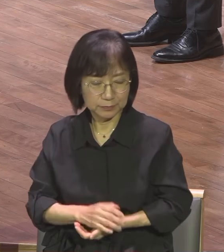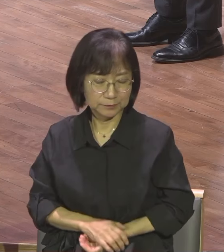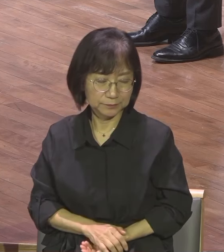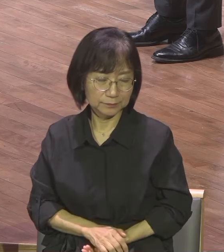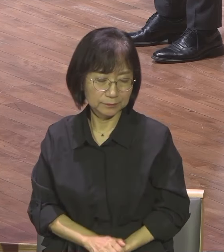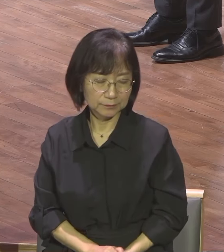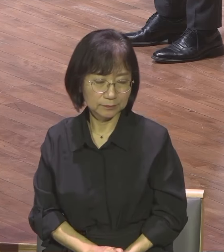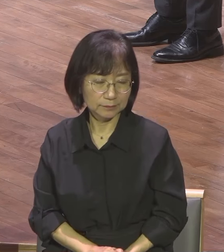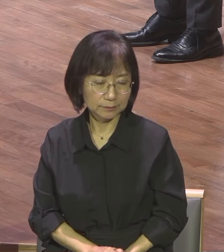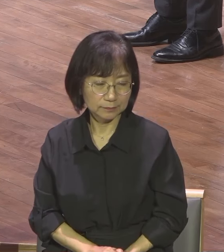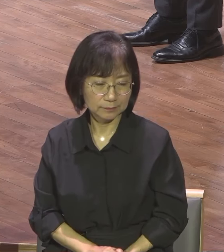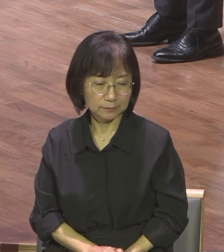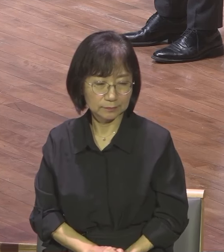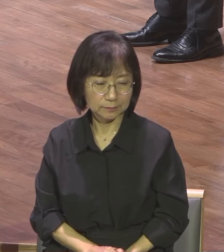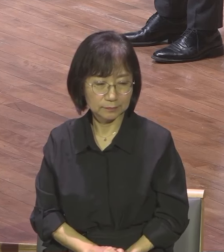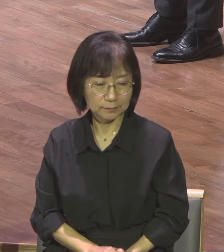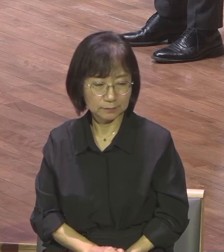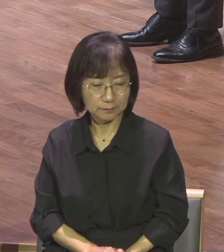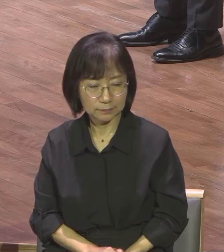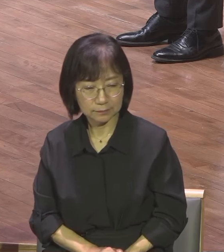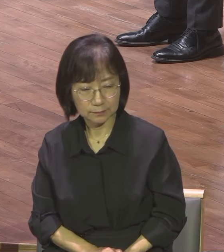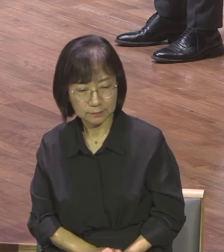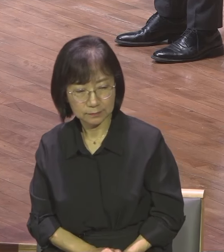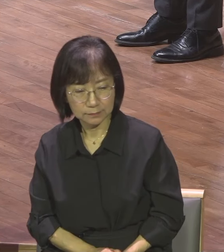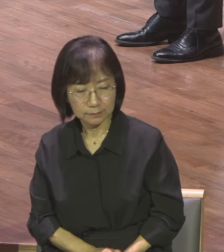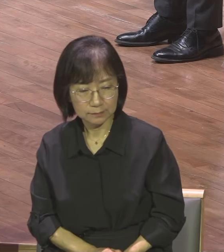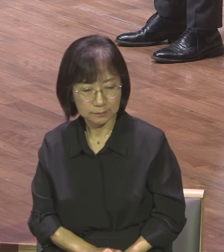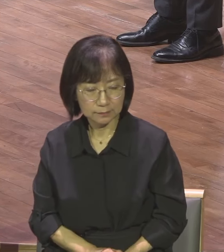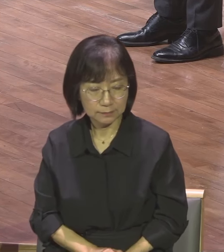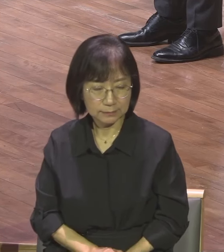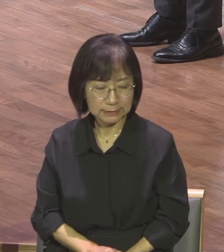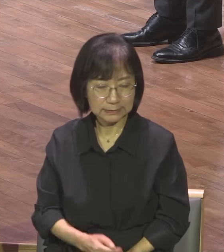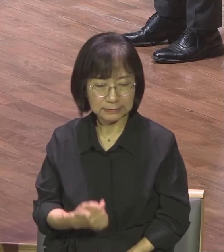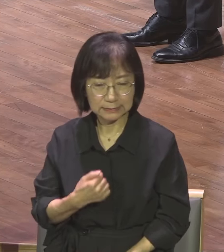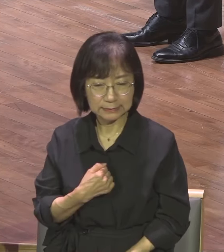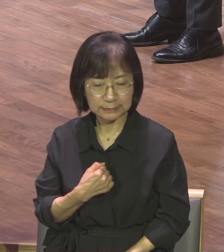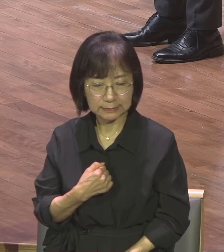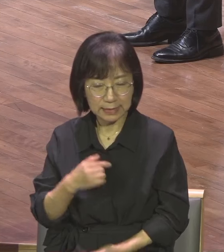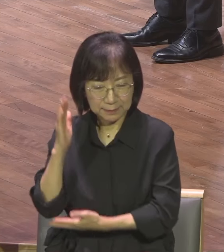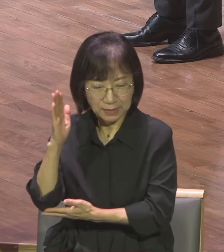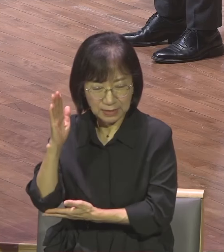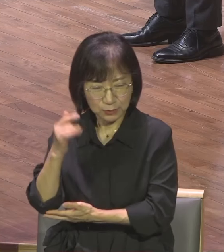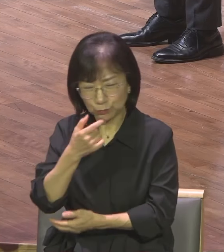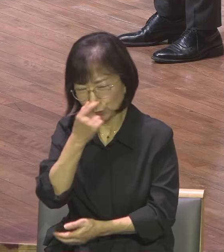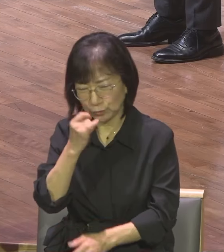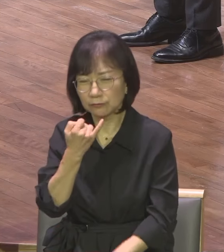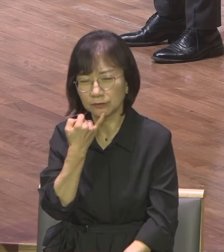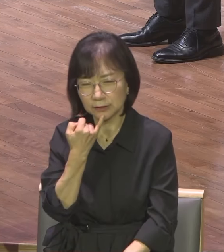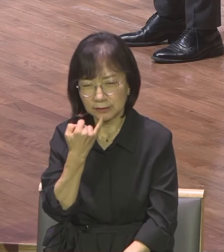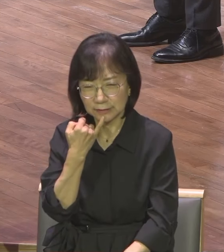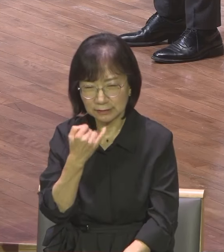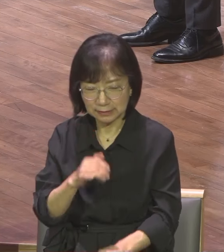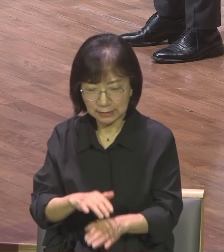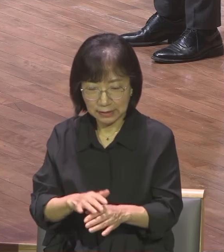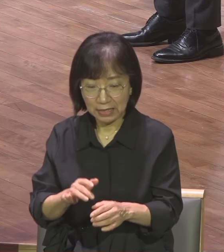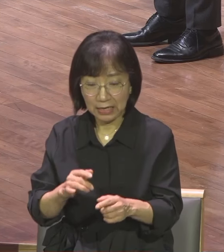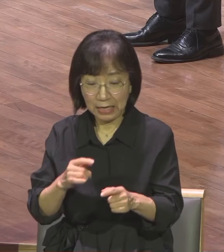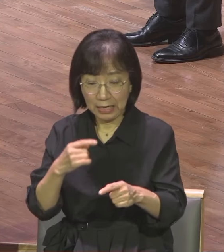왜 자신이 없습니까? 좀 메시지가 부족해도 돼요 좀 영전 메시지가 못해도 됩니다 그러나 한 가지